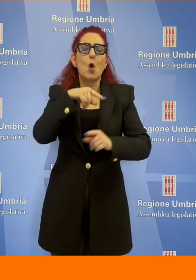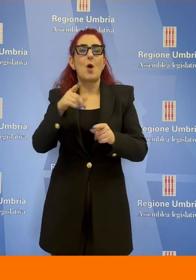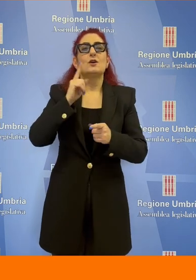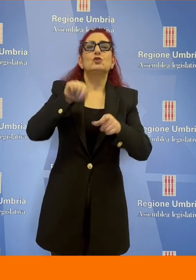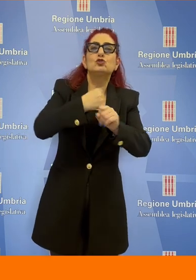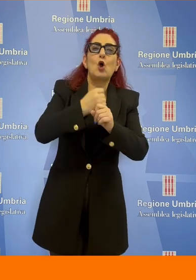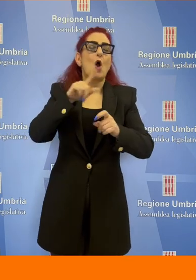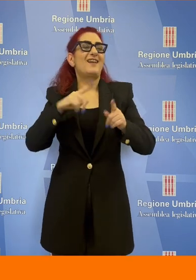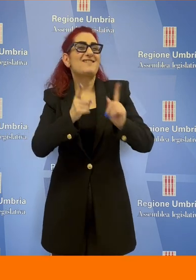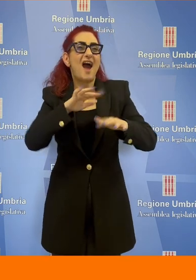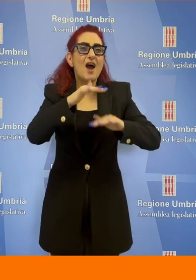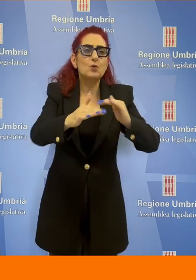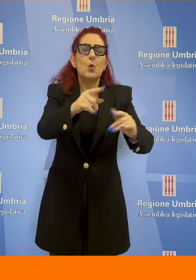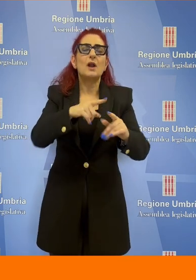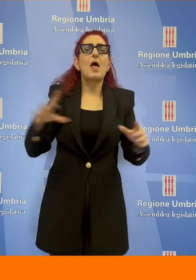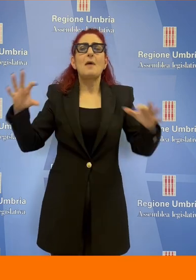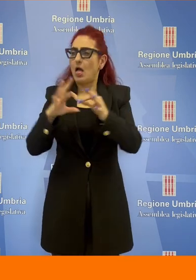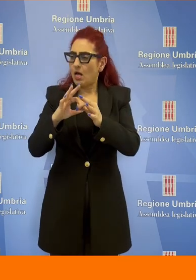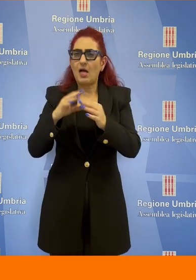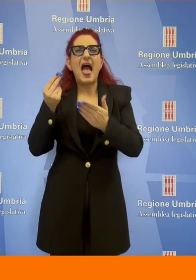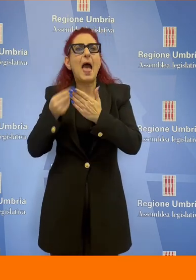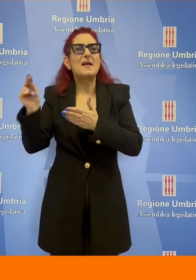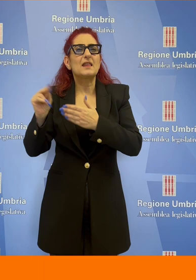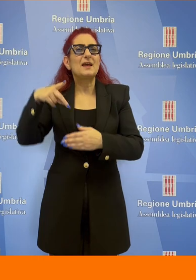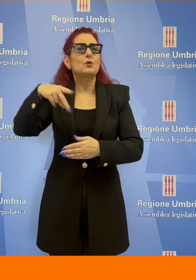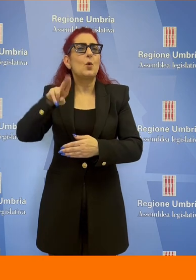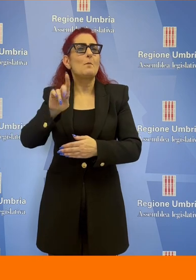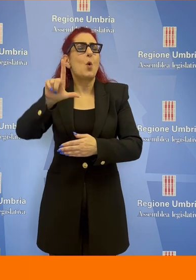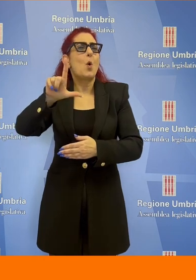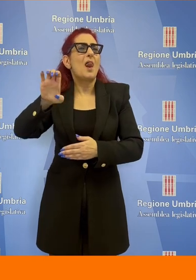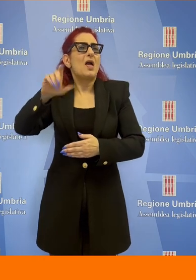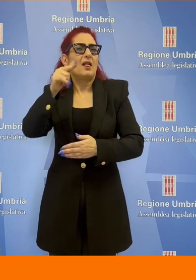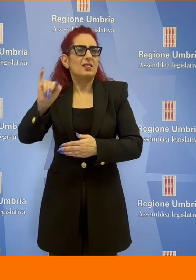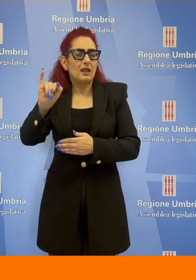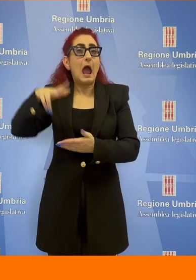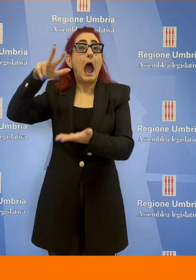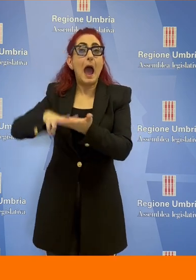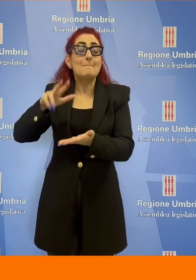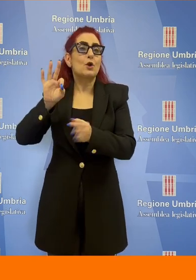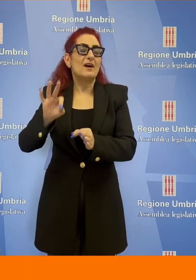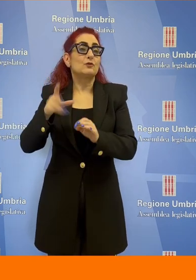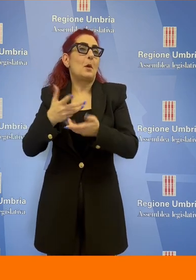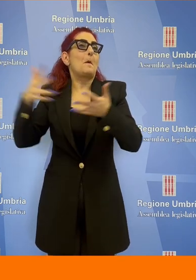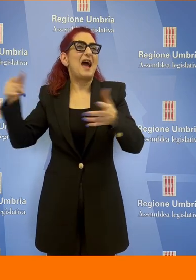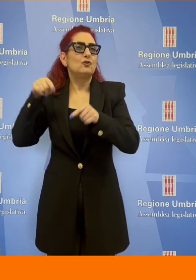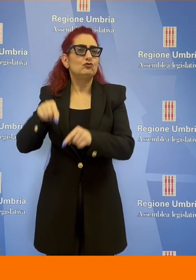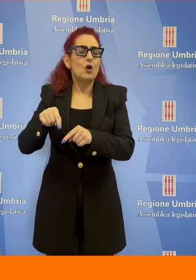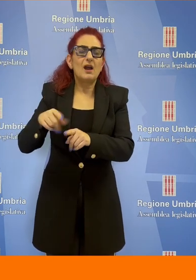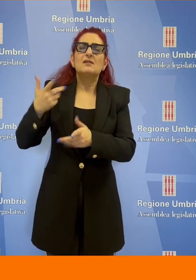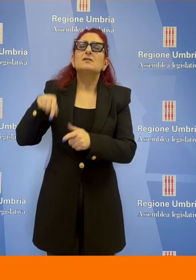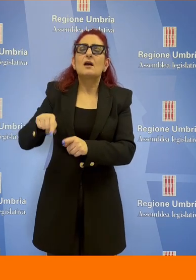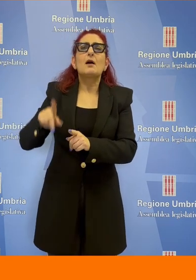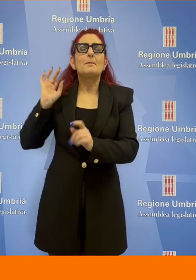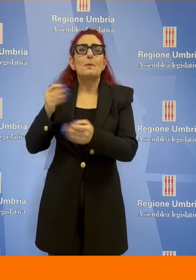Lento all'emendamento Puletti, dice Bettarelli presentato e approvato dalla maggioranza lo scorso dicembre che ha